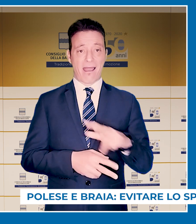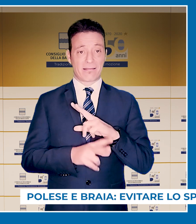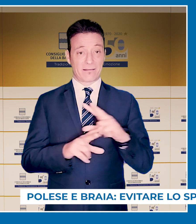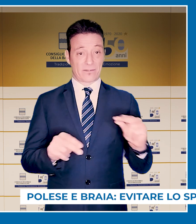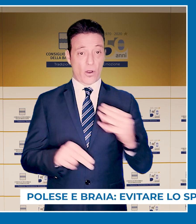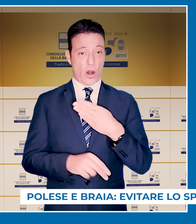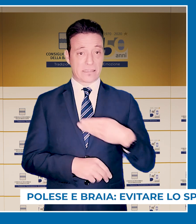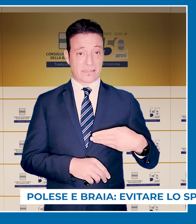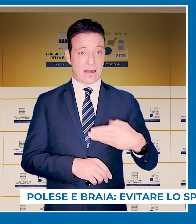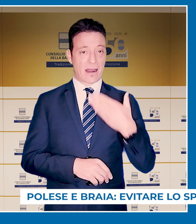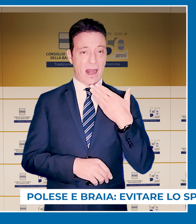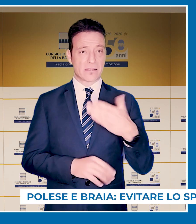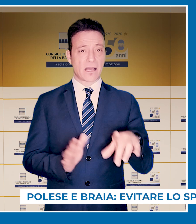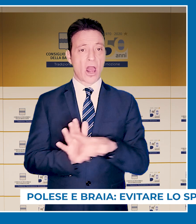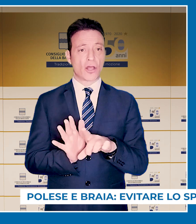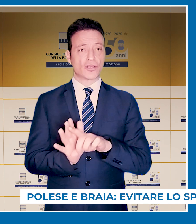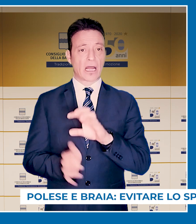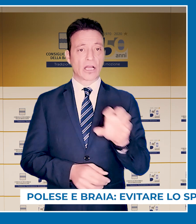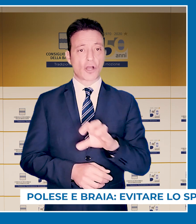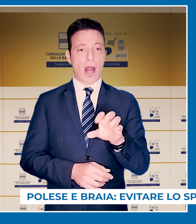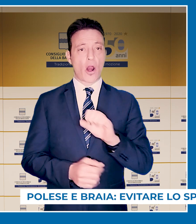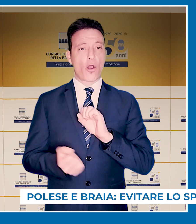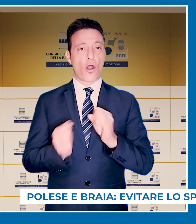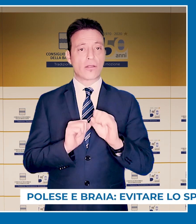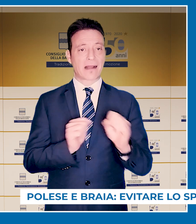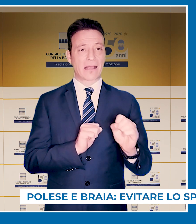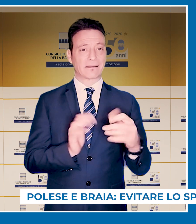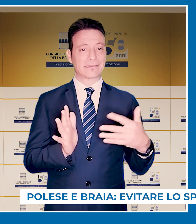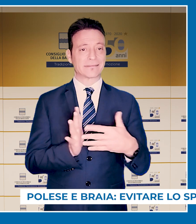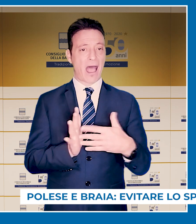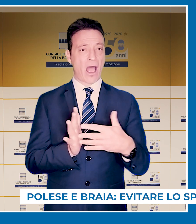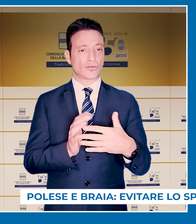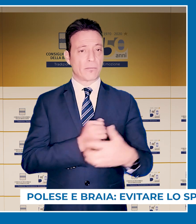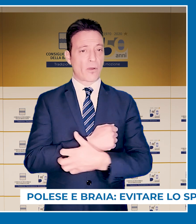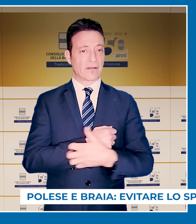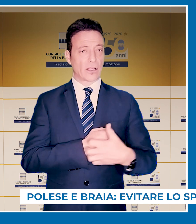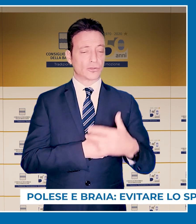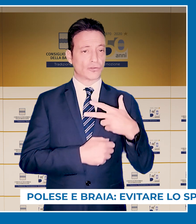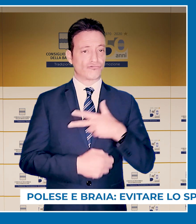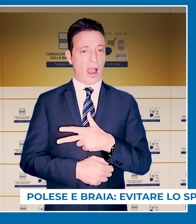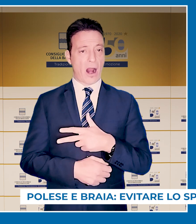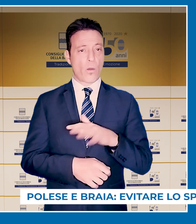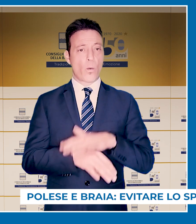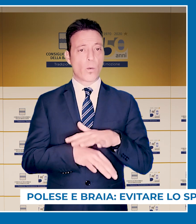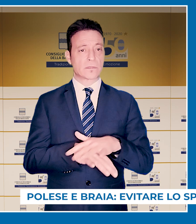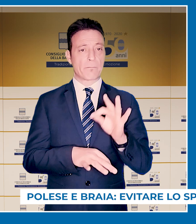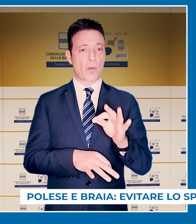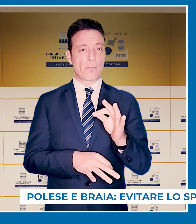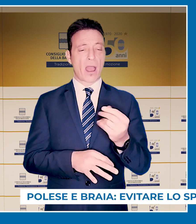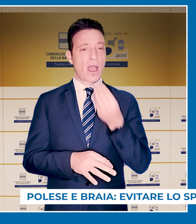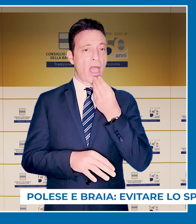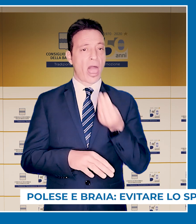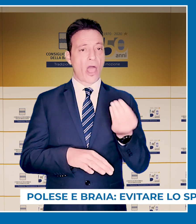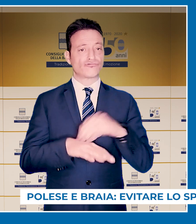sottolineano i consiglieri, grazie alla legge regionale sul contrasto al disagio sociale mediante l'utilizzo